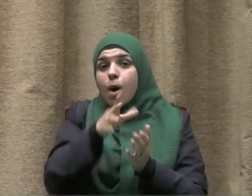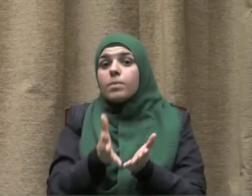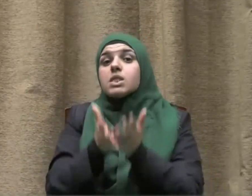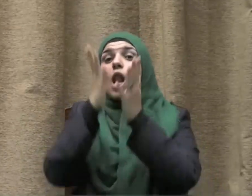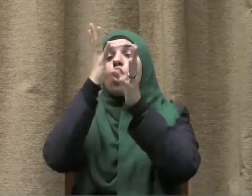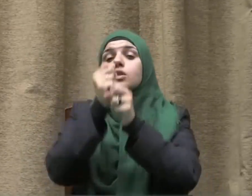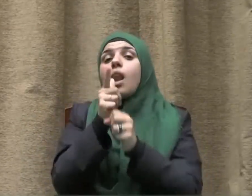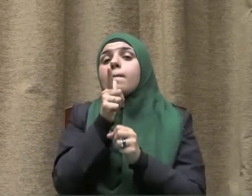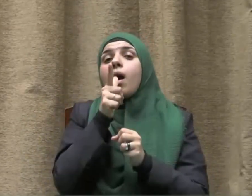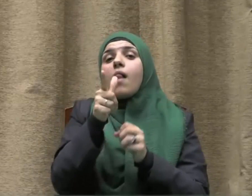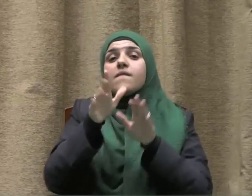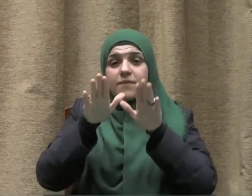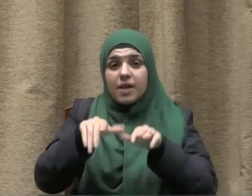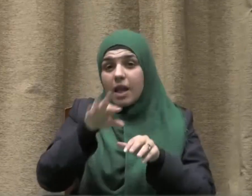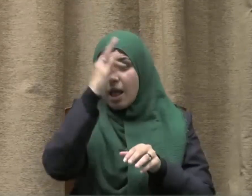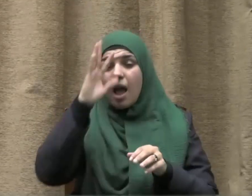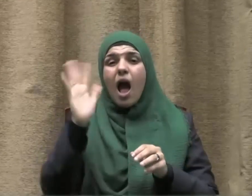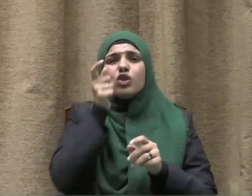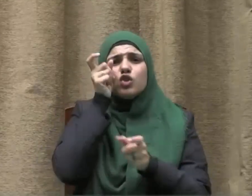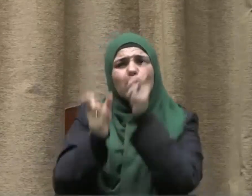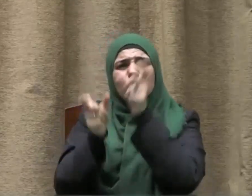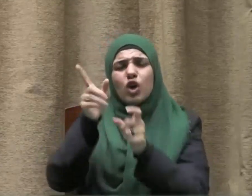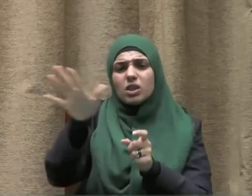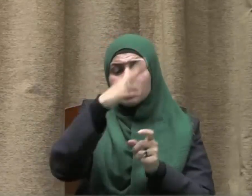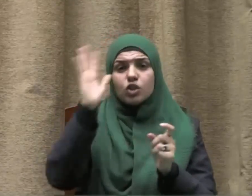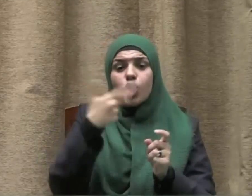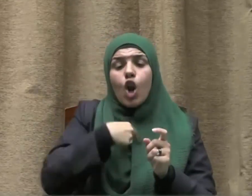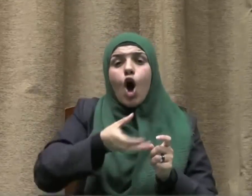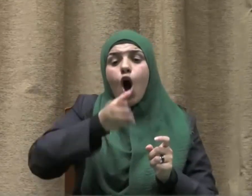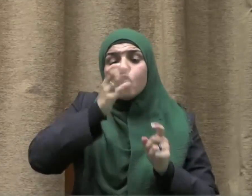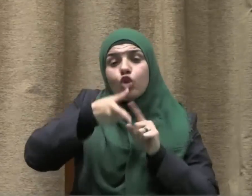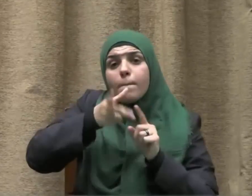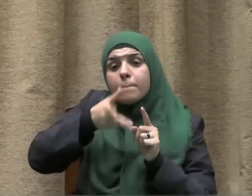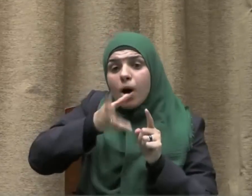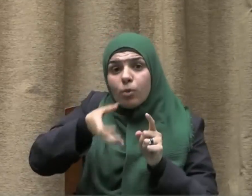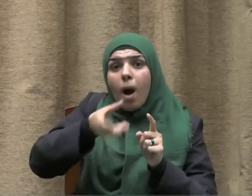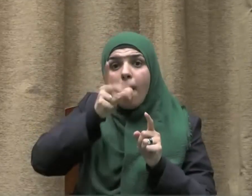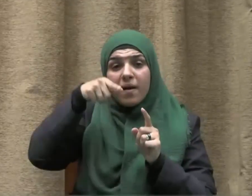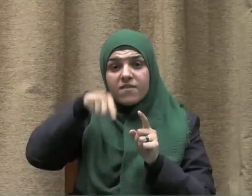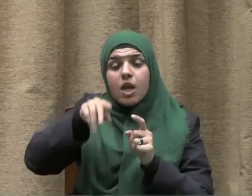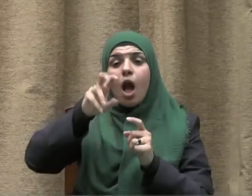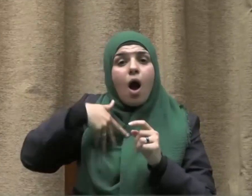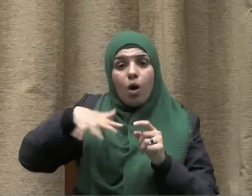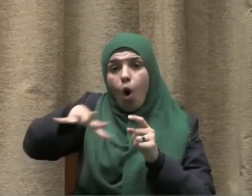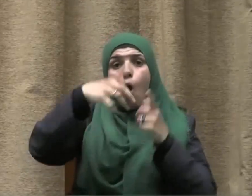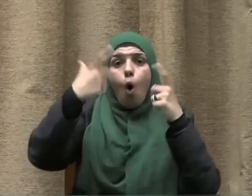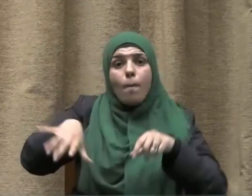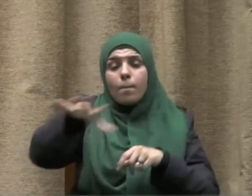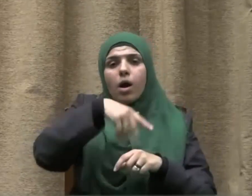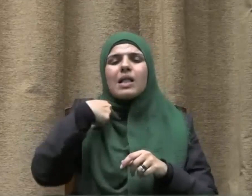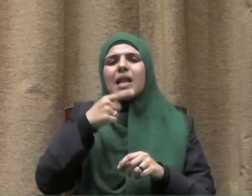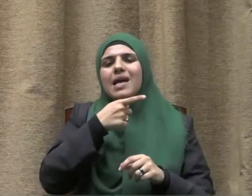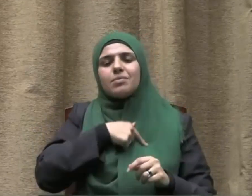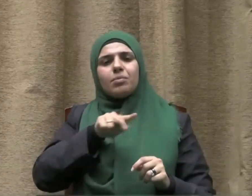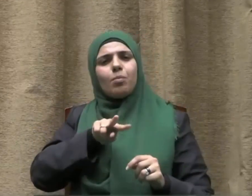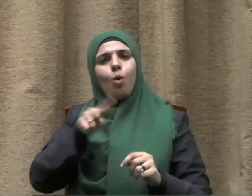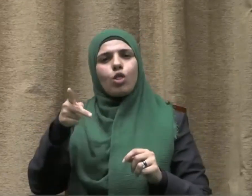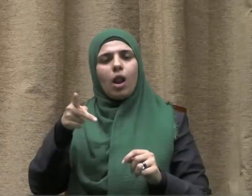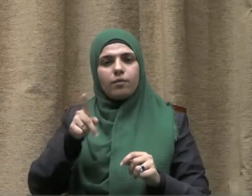الله عليه وسلم ليشربن ناس من أمة الخمر يسمونها بغير اسمها